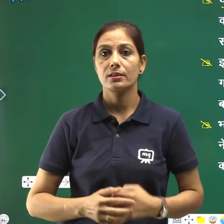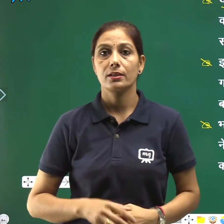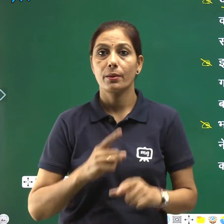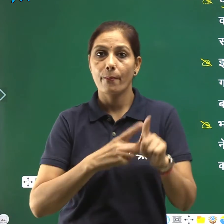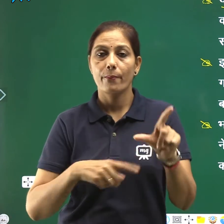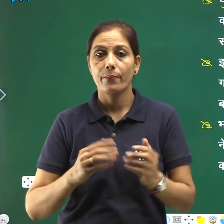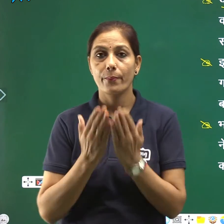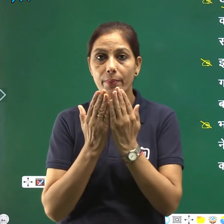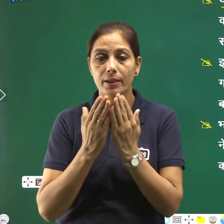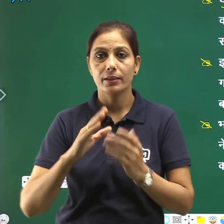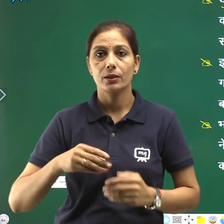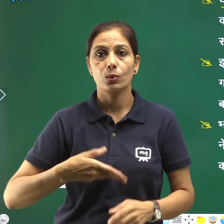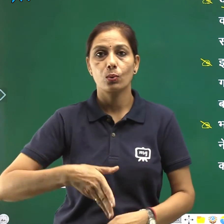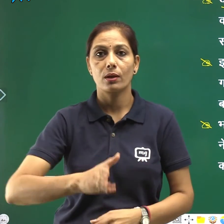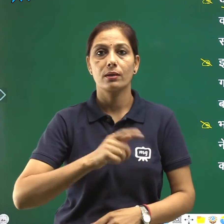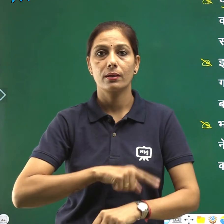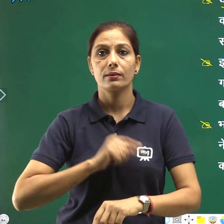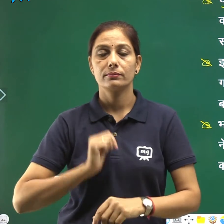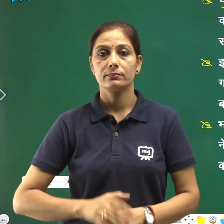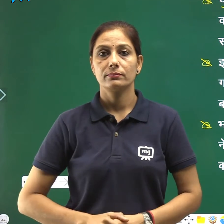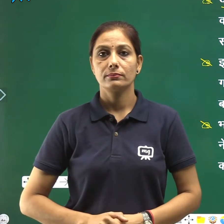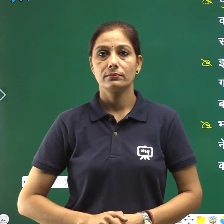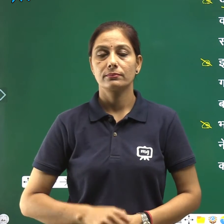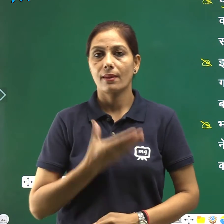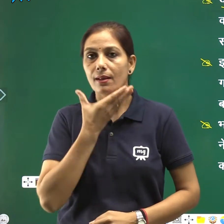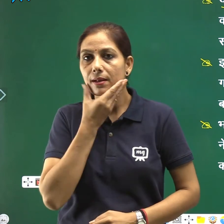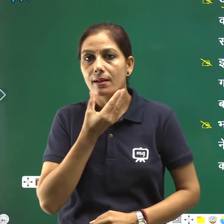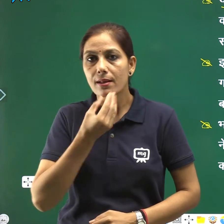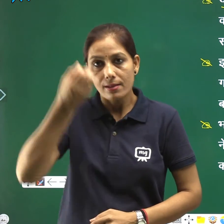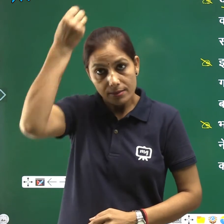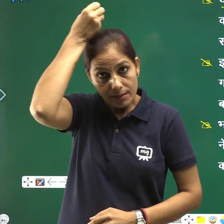सन्यासी बने